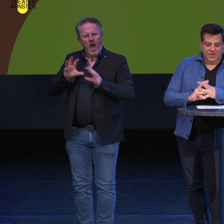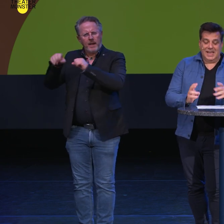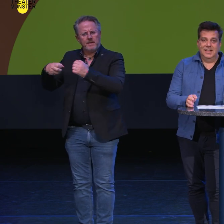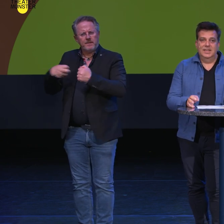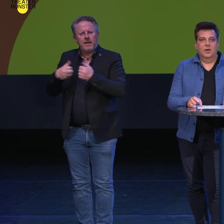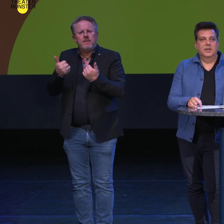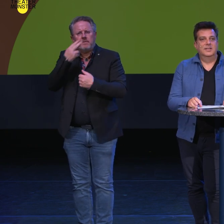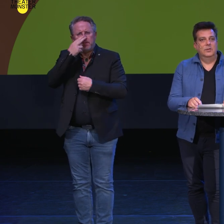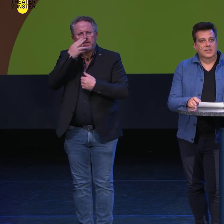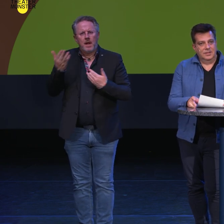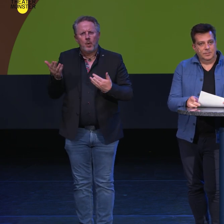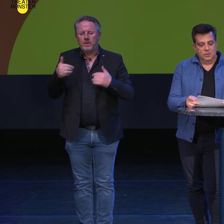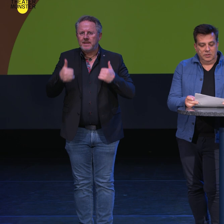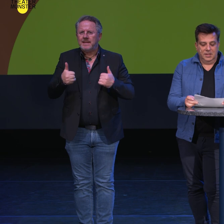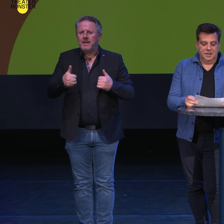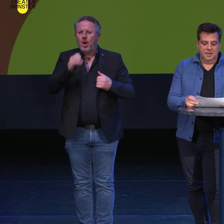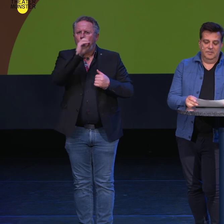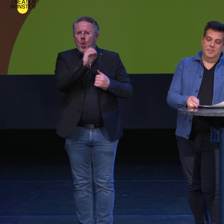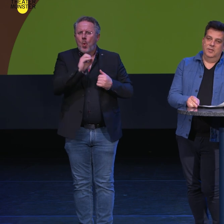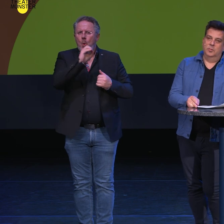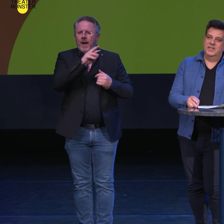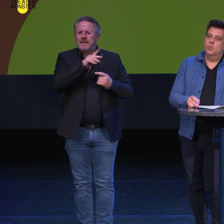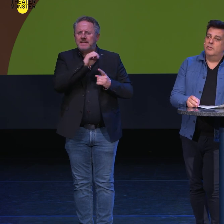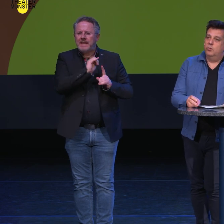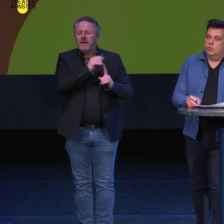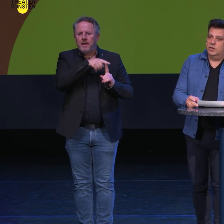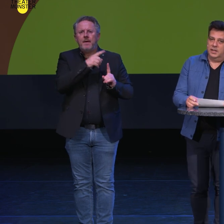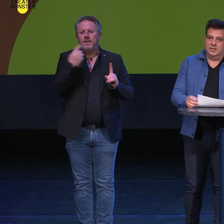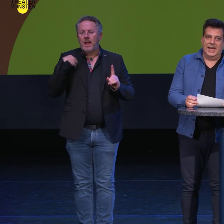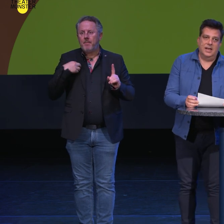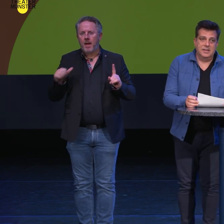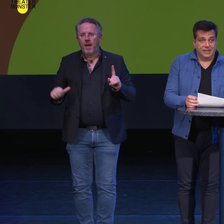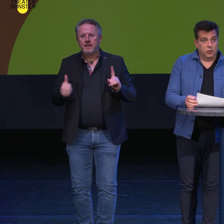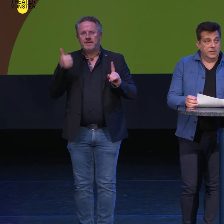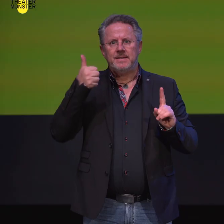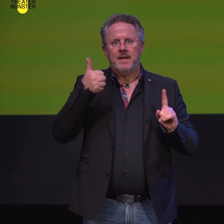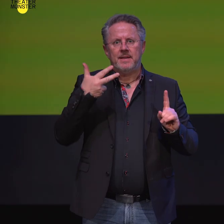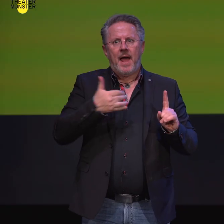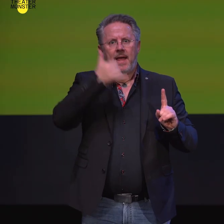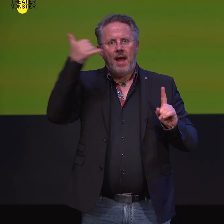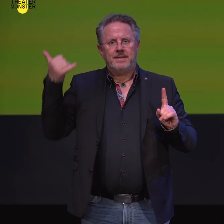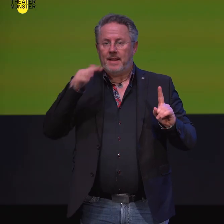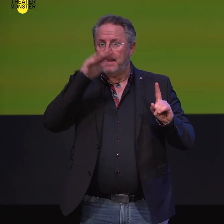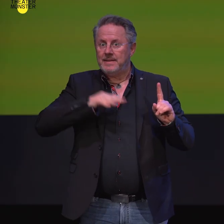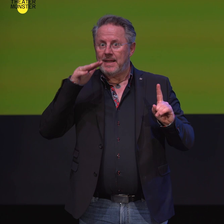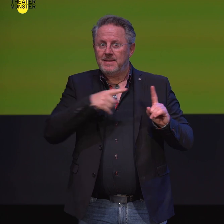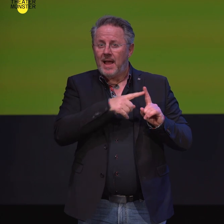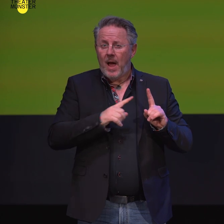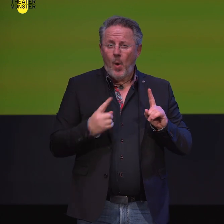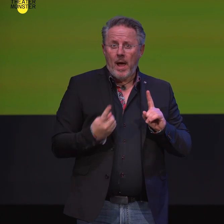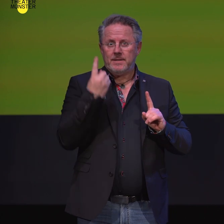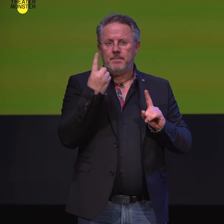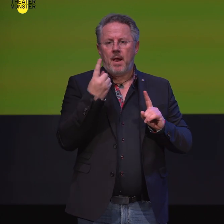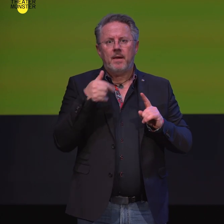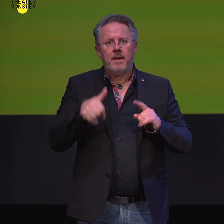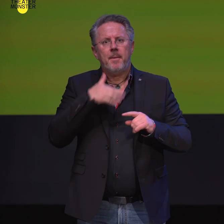Wir zeigen die Orestie, und das ist das Besondere, in Verbindung mit der Urführung dreier zeitgenössischer Texte. Wir haben die vielfach